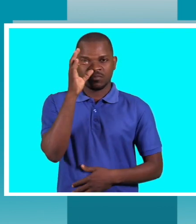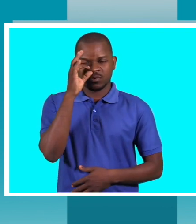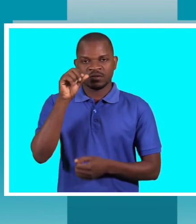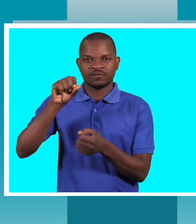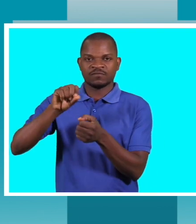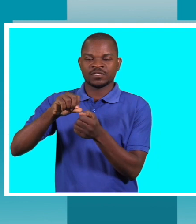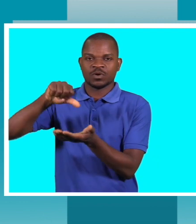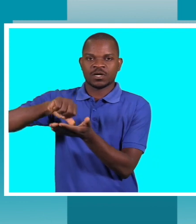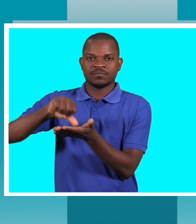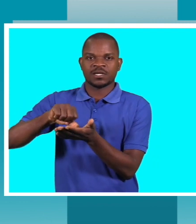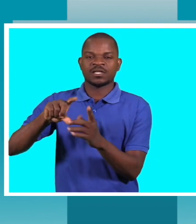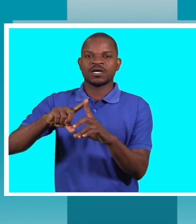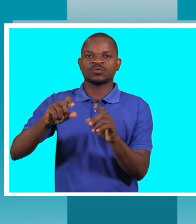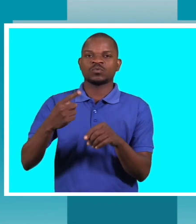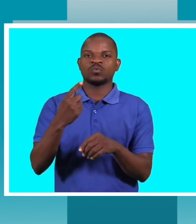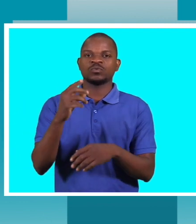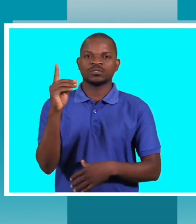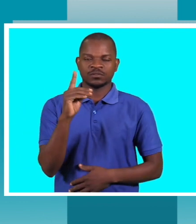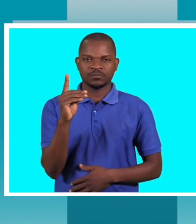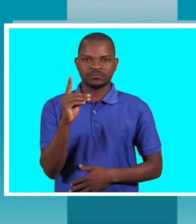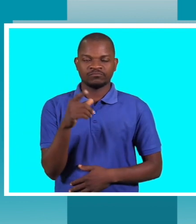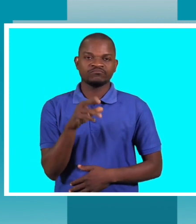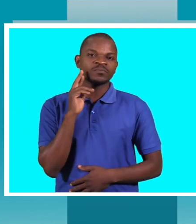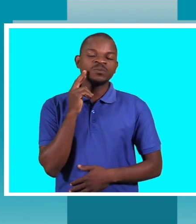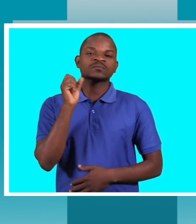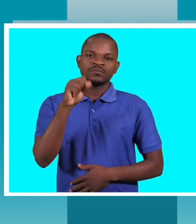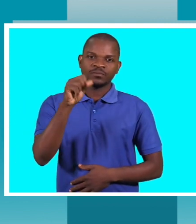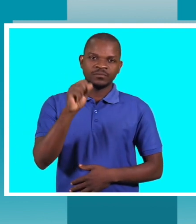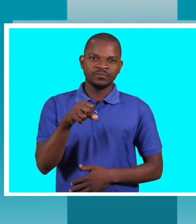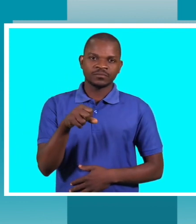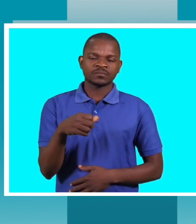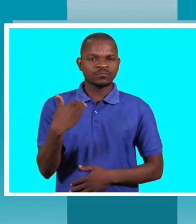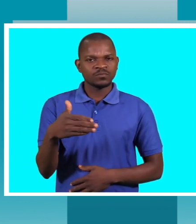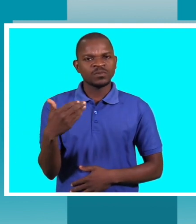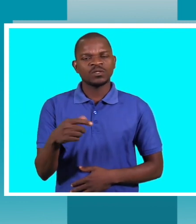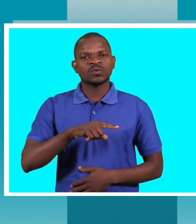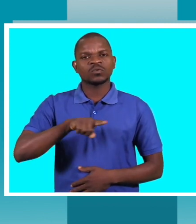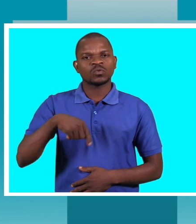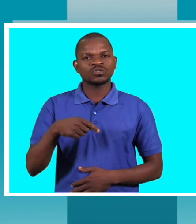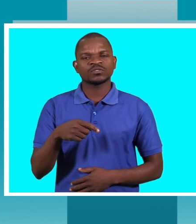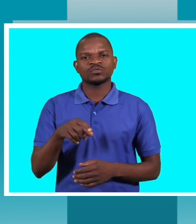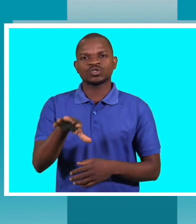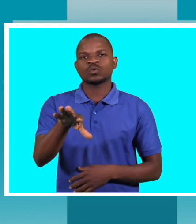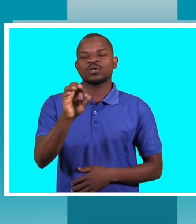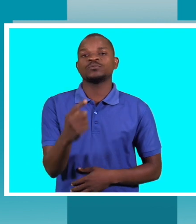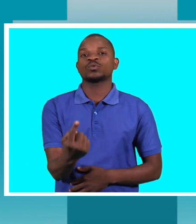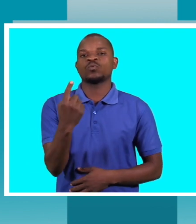tem sido assim a nossa natureza quando chega este momento, identificar um local específico em função das